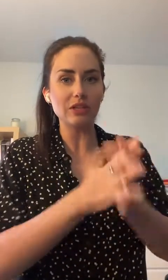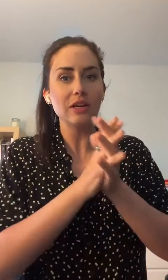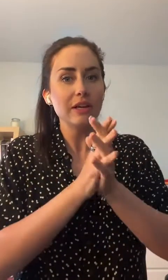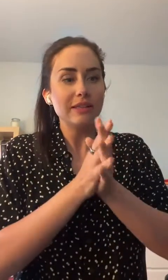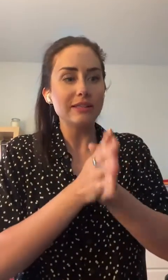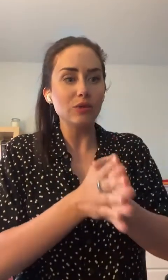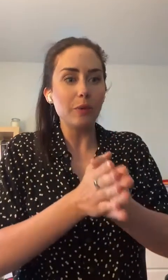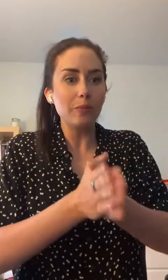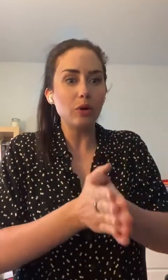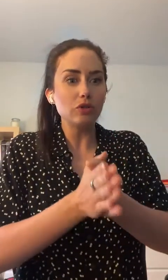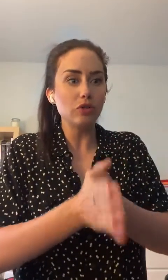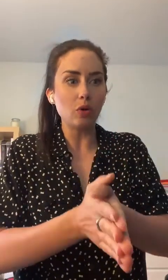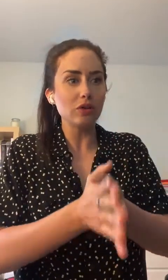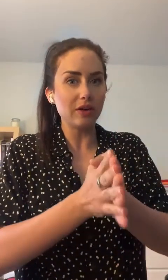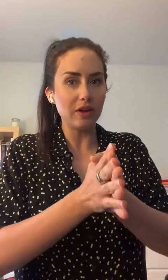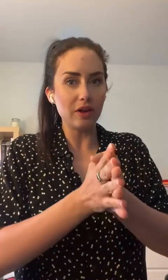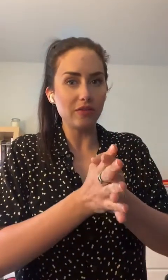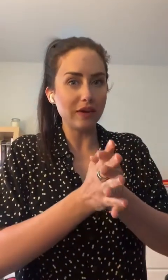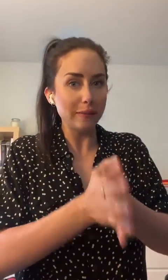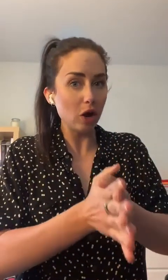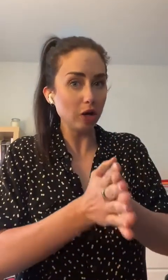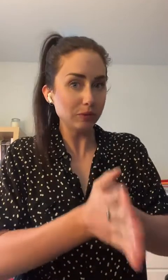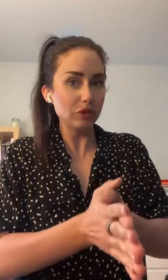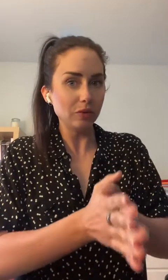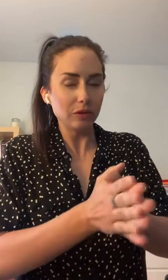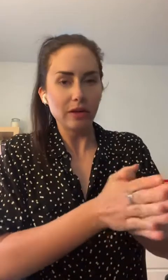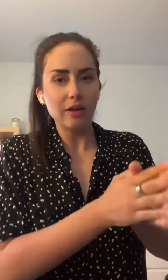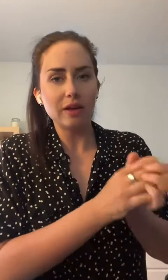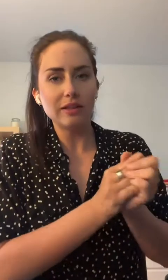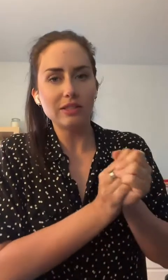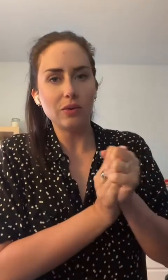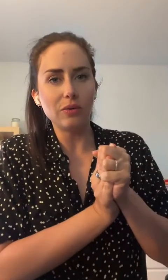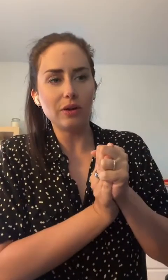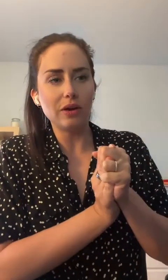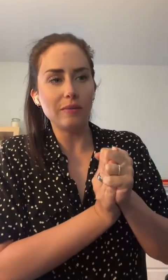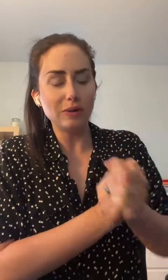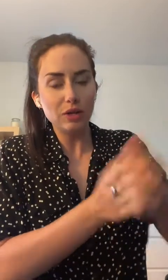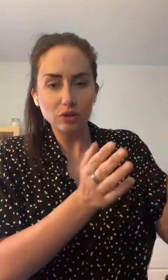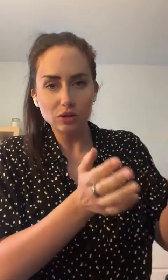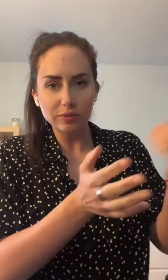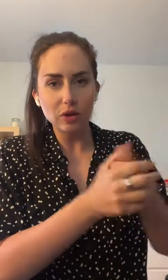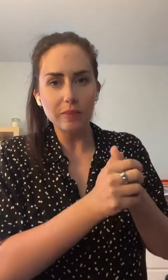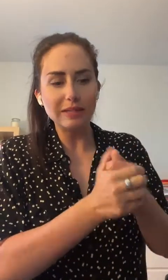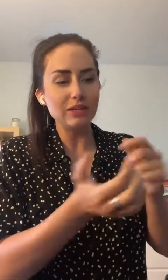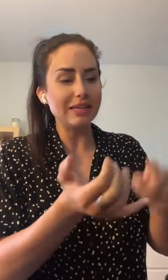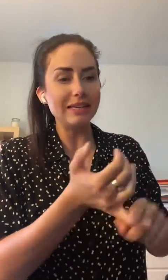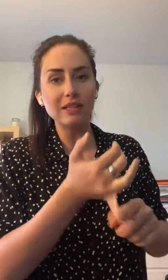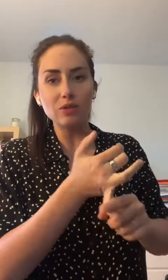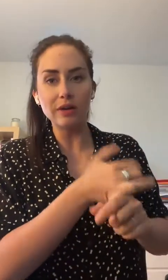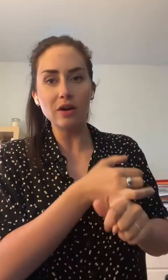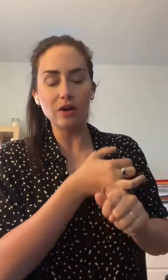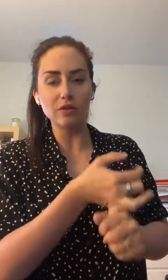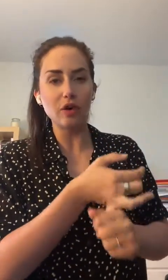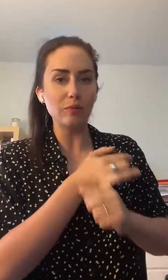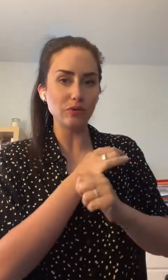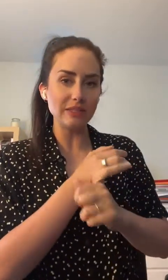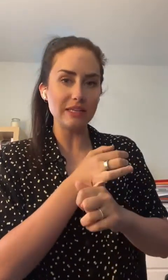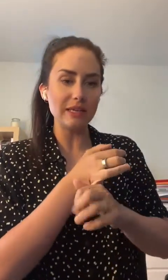ça. Sinon, il n'y a pas d'autres vraiment options qui sont... Bien oui, il a d'autres options, mais tu sais, il les laits nettoyants, encore une fois, pour toutes les